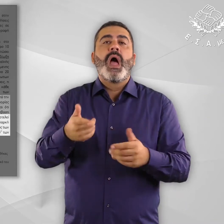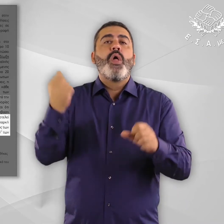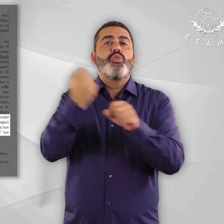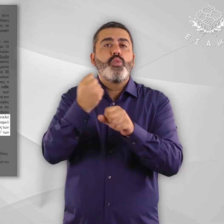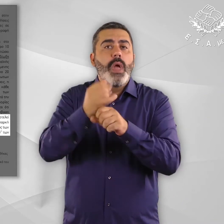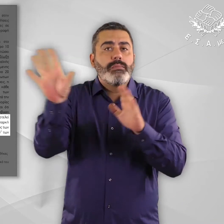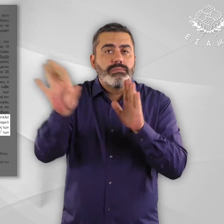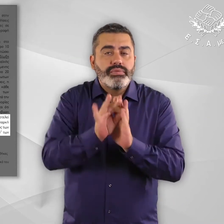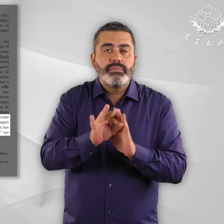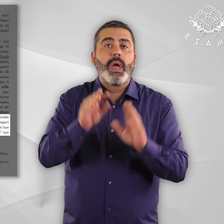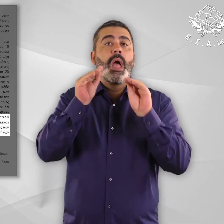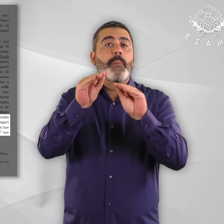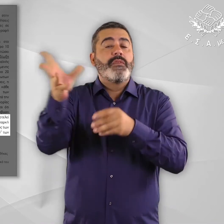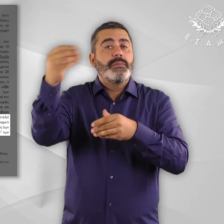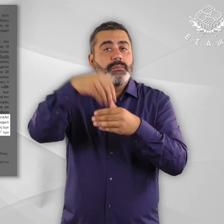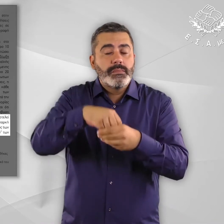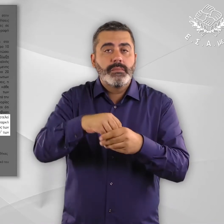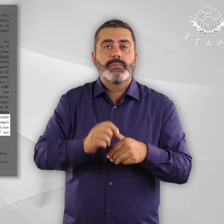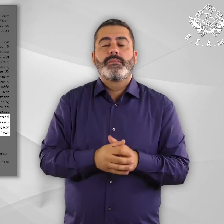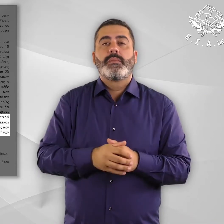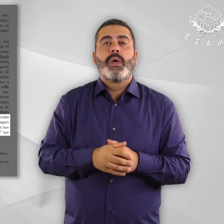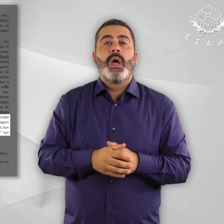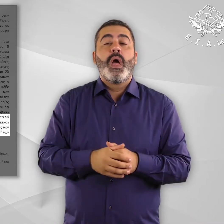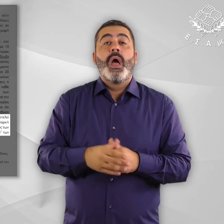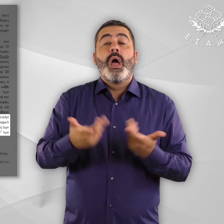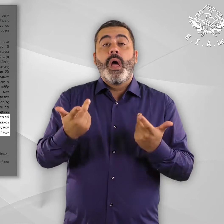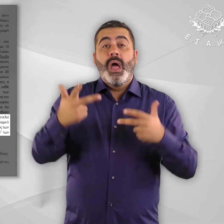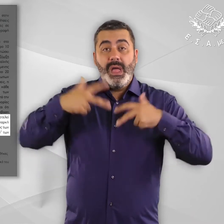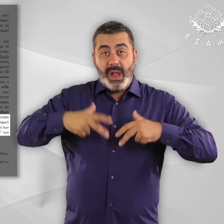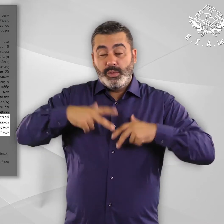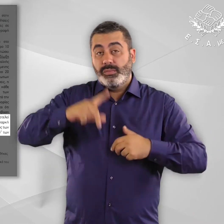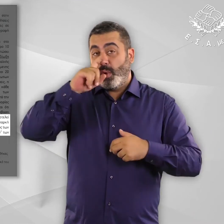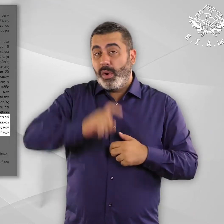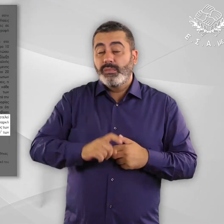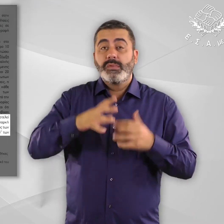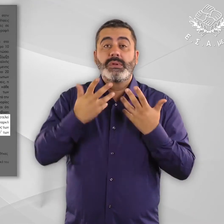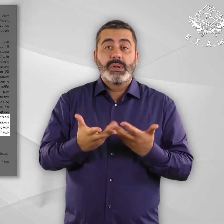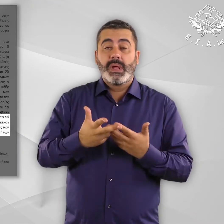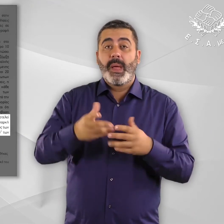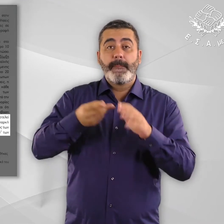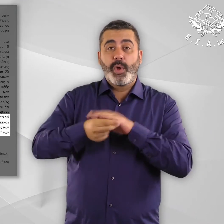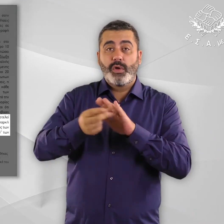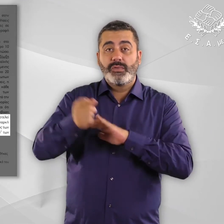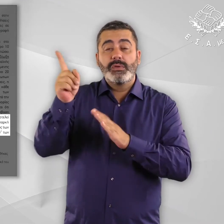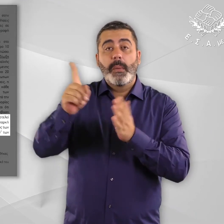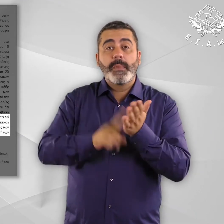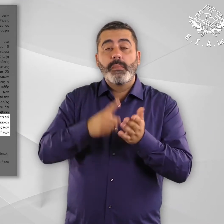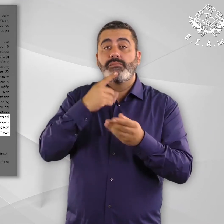Επιπλέον, αποτελεί υποχρέωση του κράτους να παρέχει στους πρόσφυγες επαρκή υγειονομική τερίθαλψη,